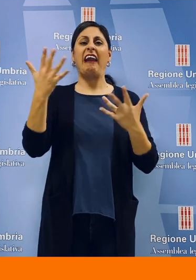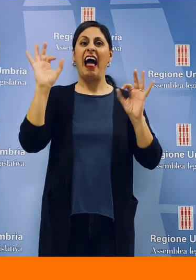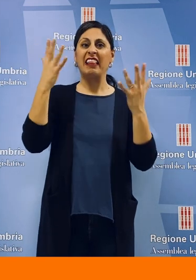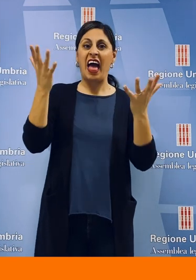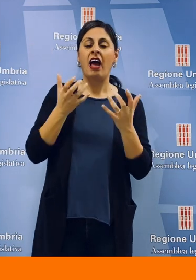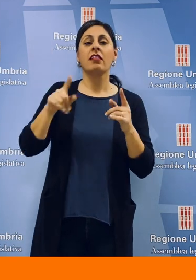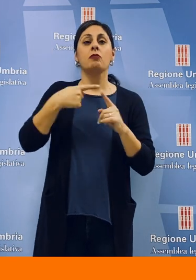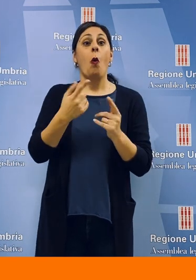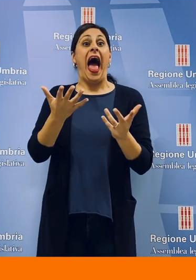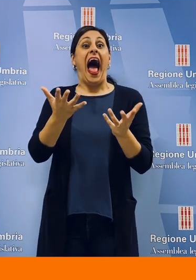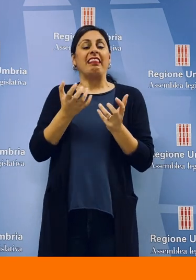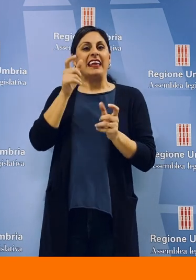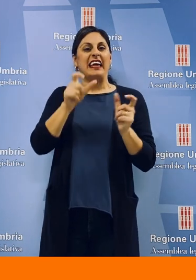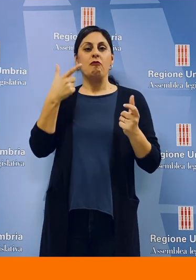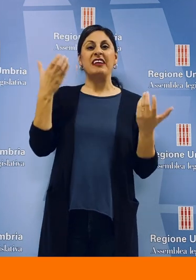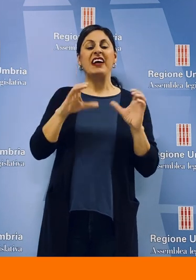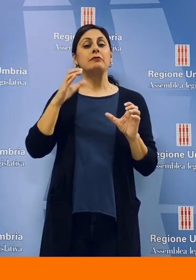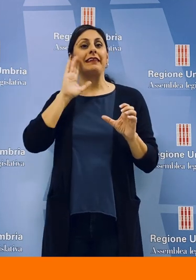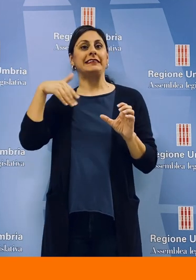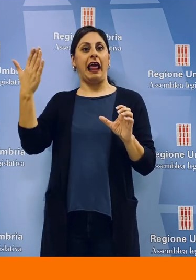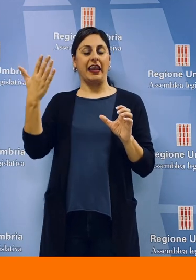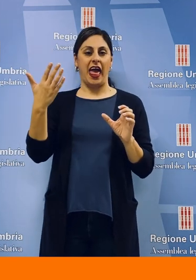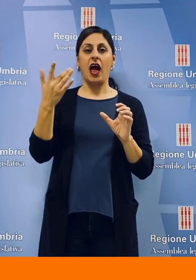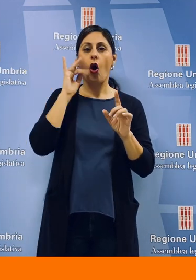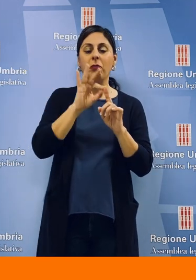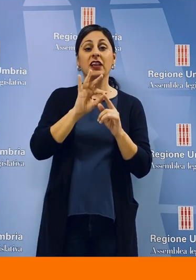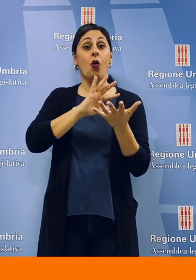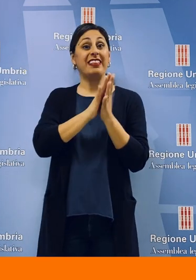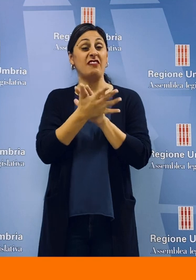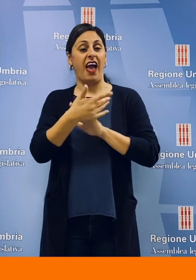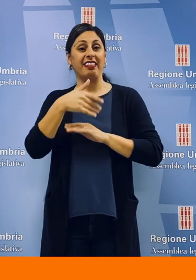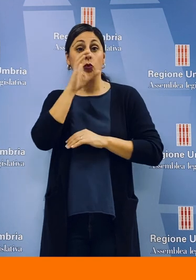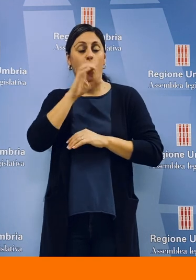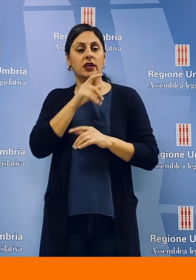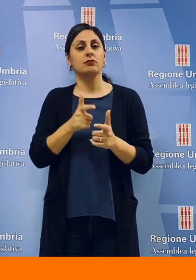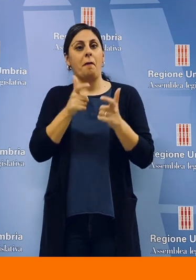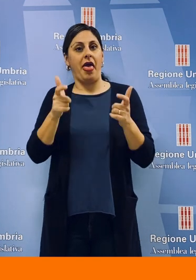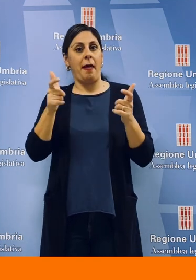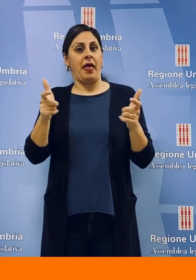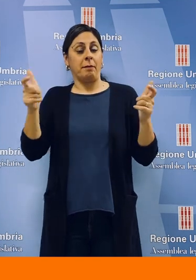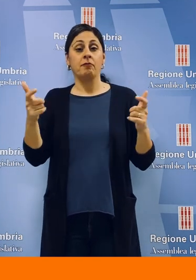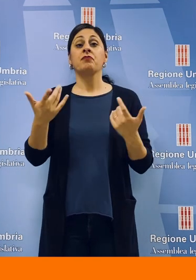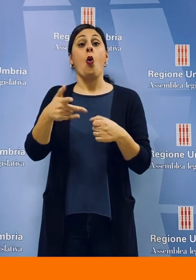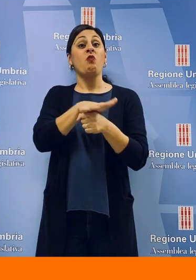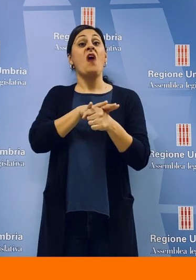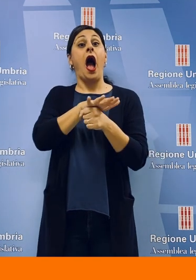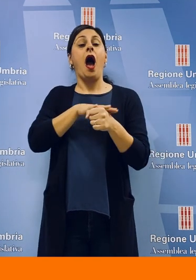brand Umbria, sui grandi eventi, sull'attrattività per gli investimenti stranieri, facendo crescere ancora di più il turismo.